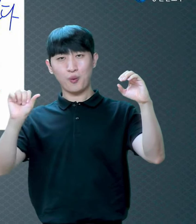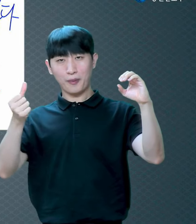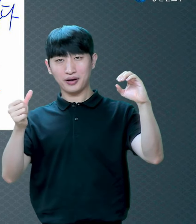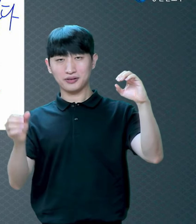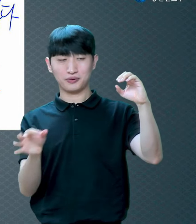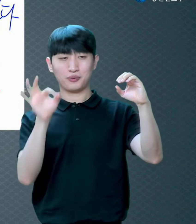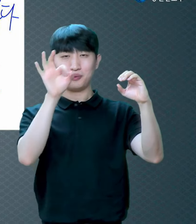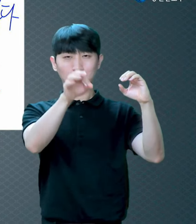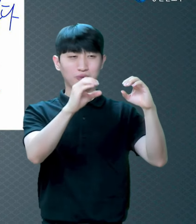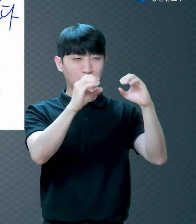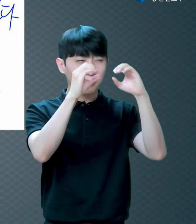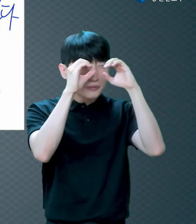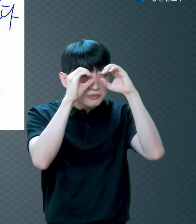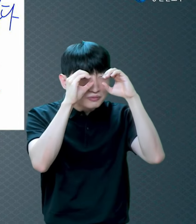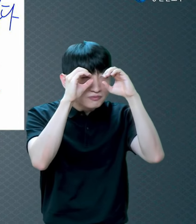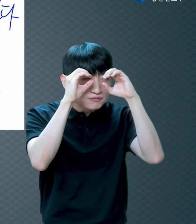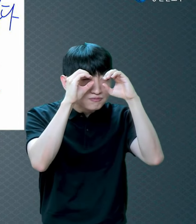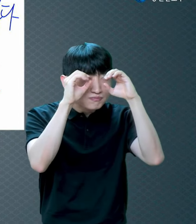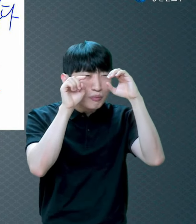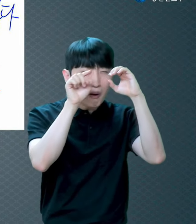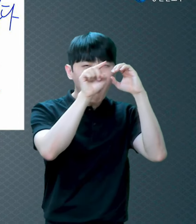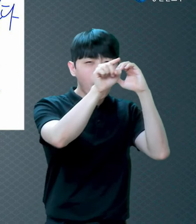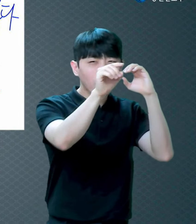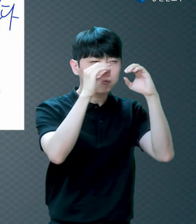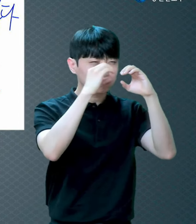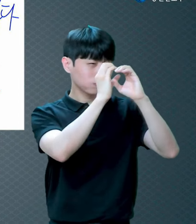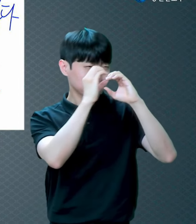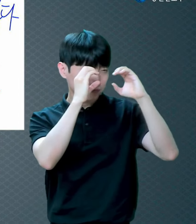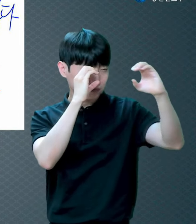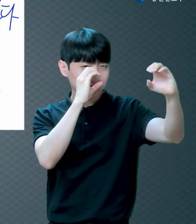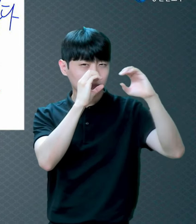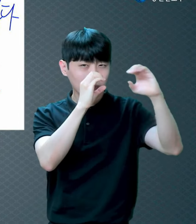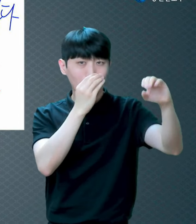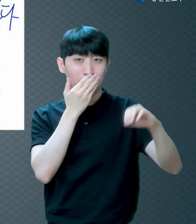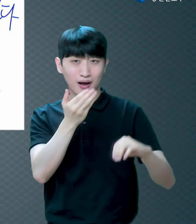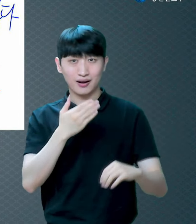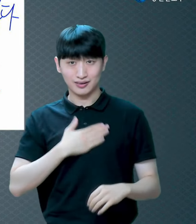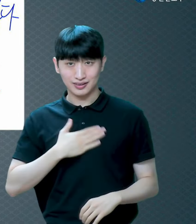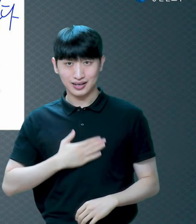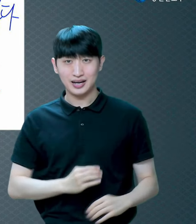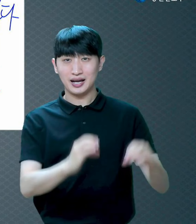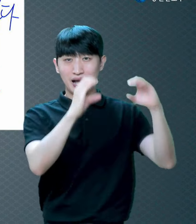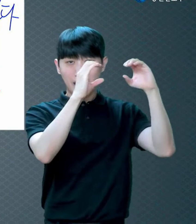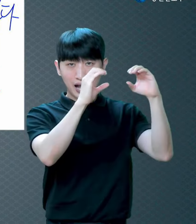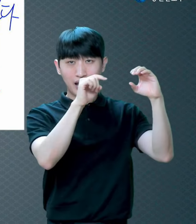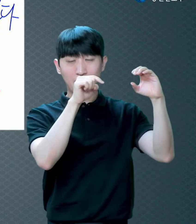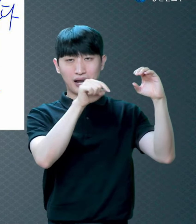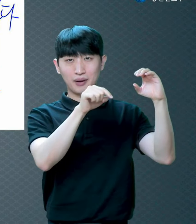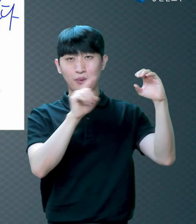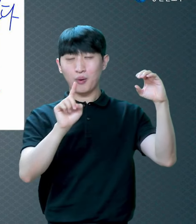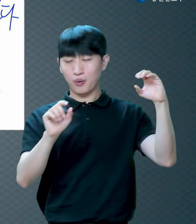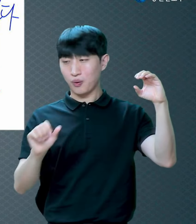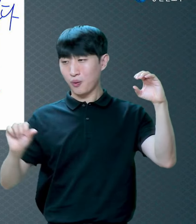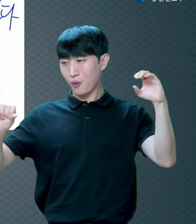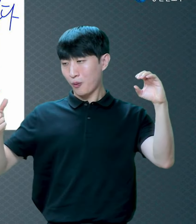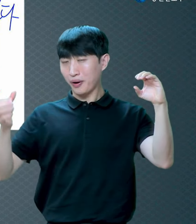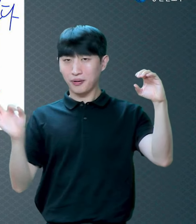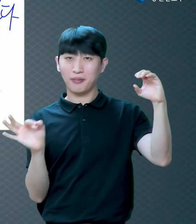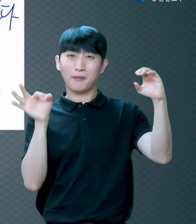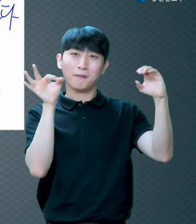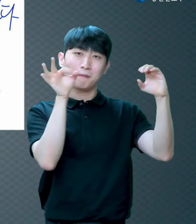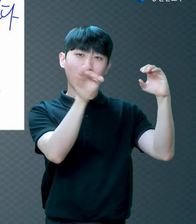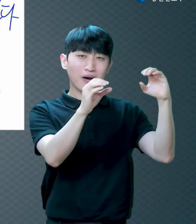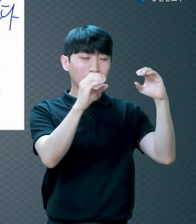그 망원경에 돈을 넣고 보려고 그래요 얼만큼 보여요 우리가